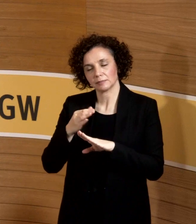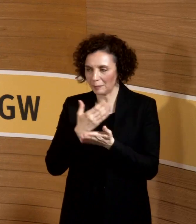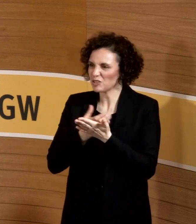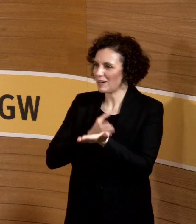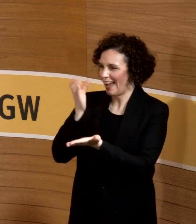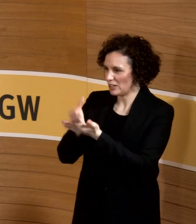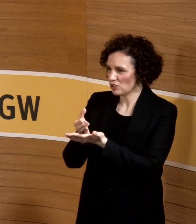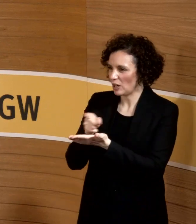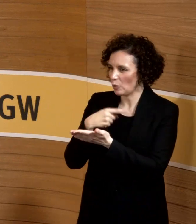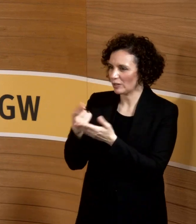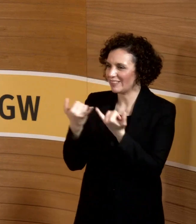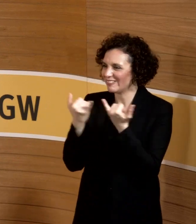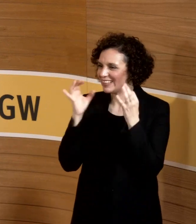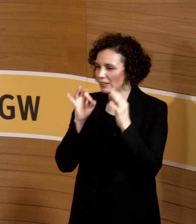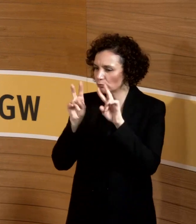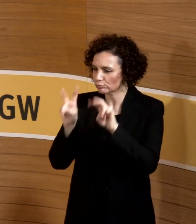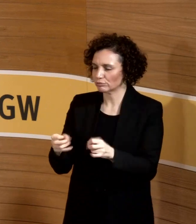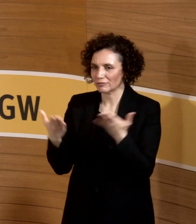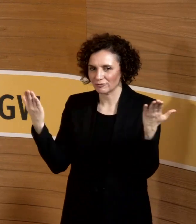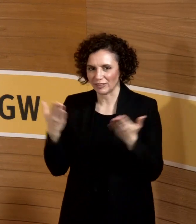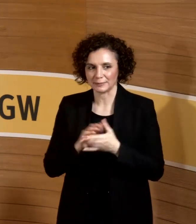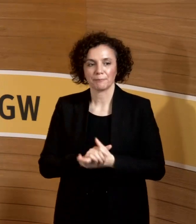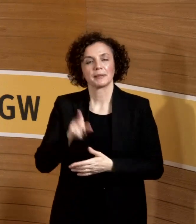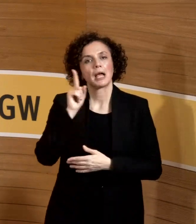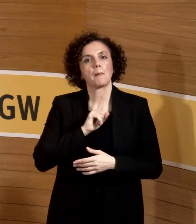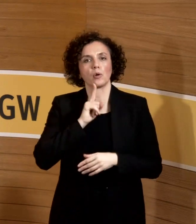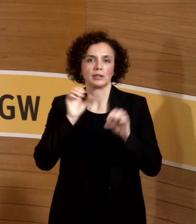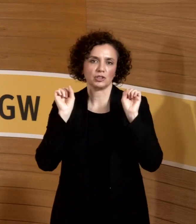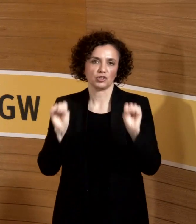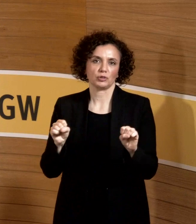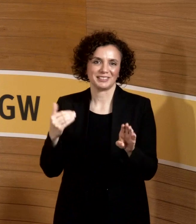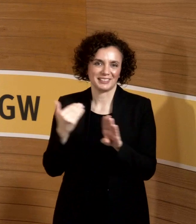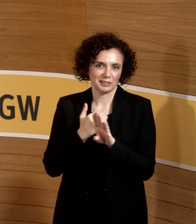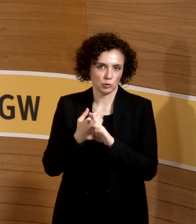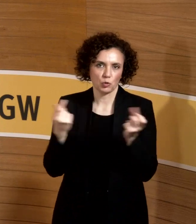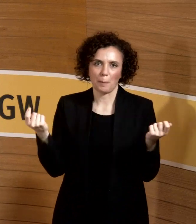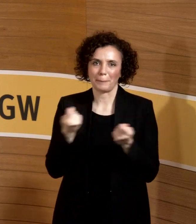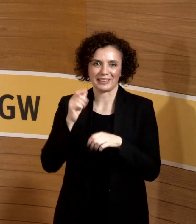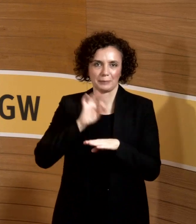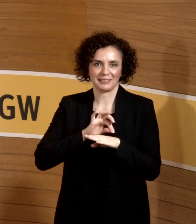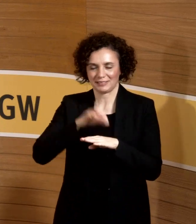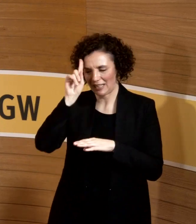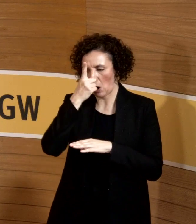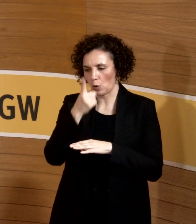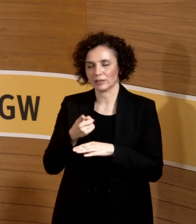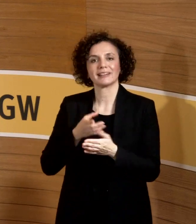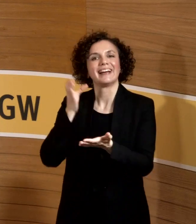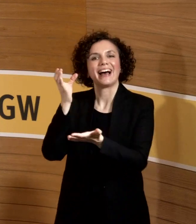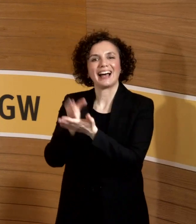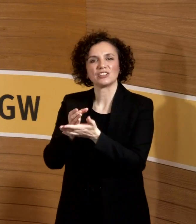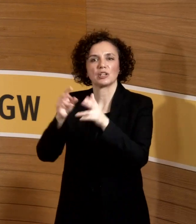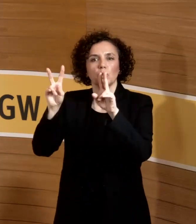verlangt wird. Genau, das ist nicht unbedingt Mutterschutz, das ist zu sagen, auch nicht denke Betriebsarzt, sondern es denke Einstellungsuntersuchung,